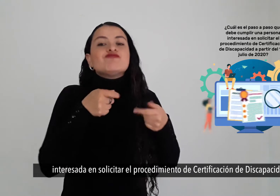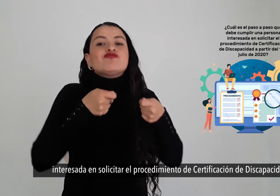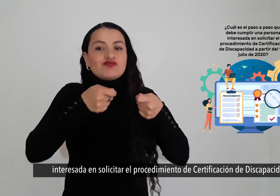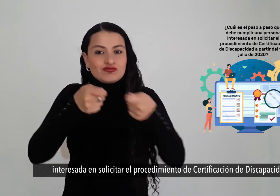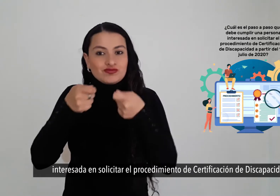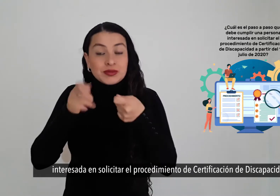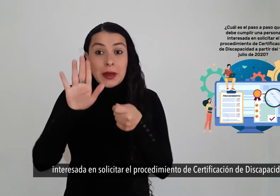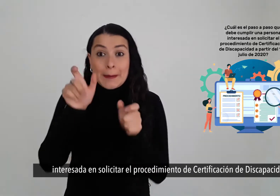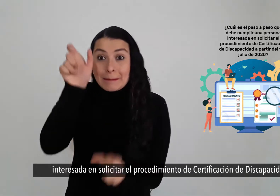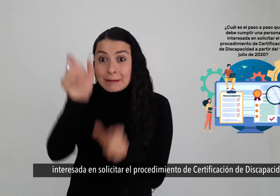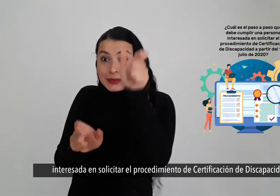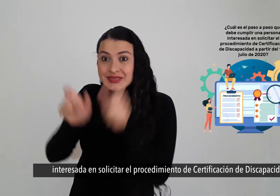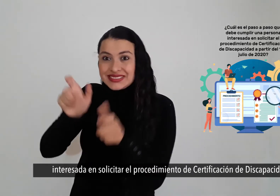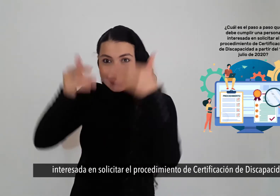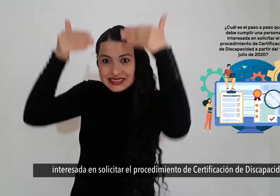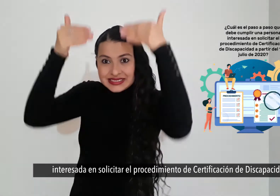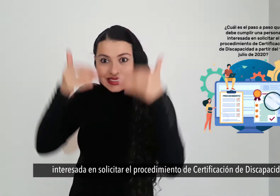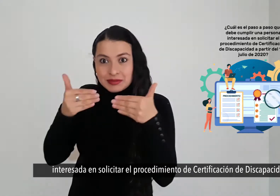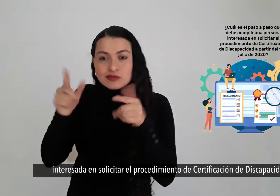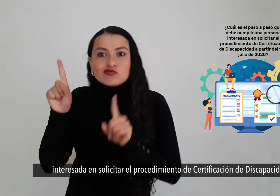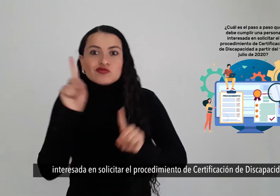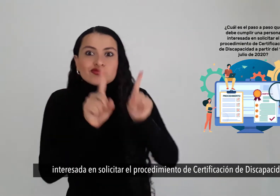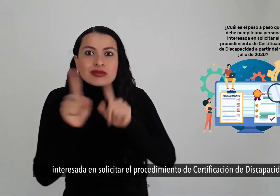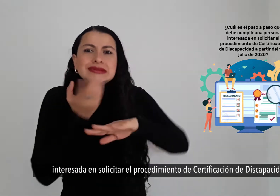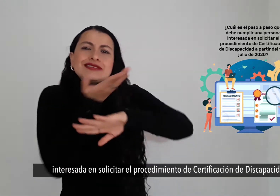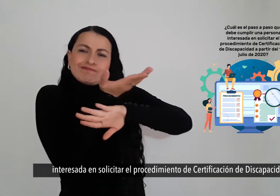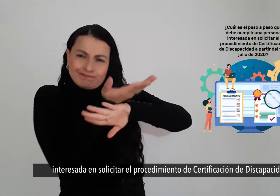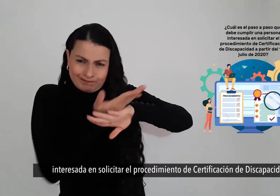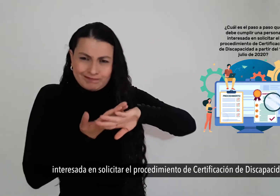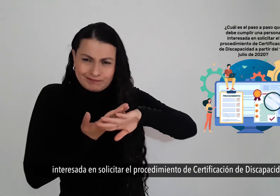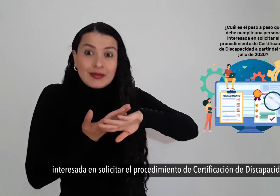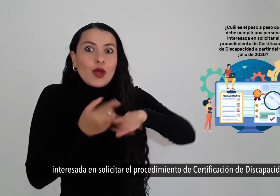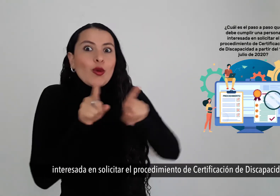interesada en solicitar el procedimiento de certificación de discapacidad